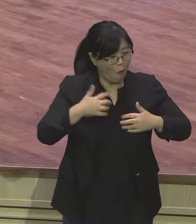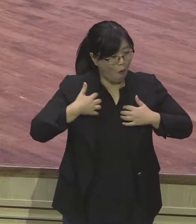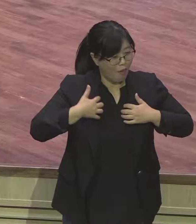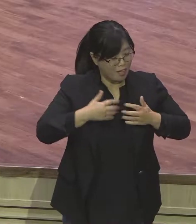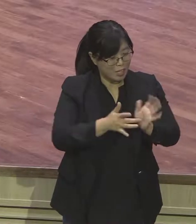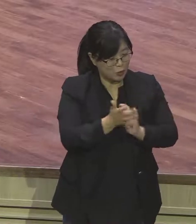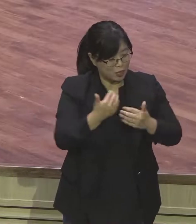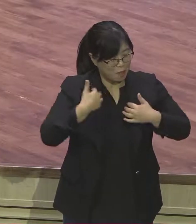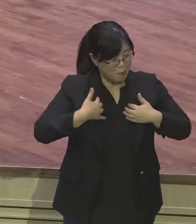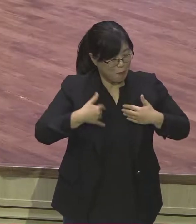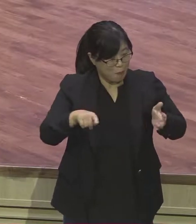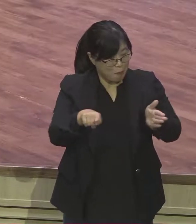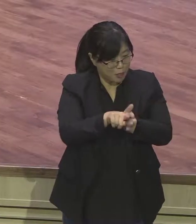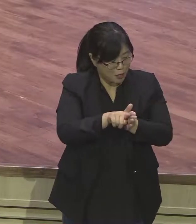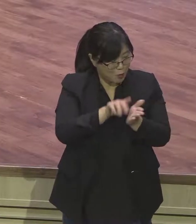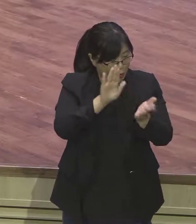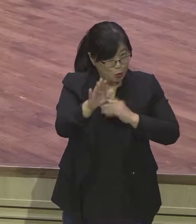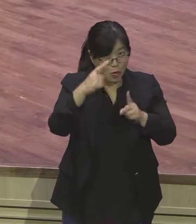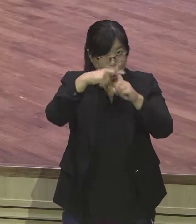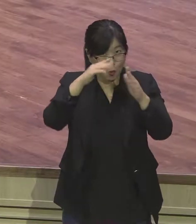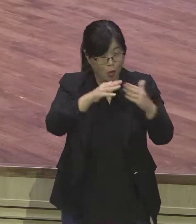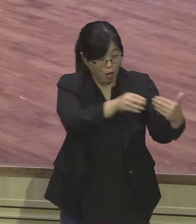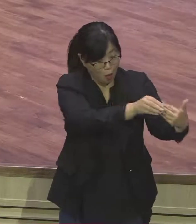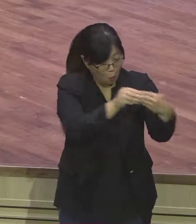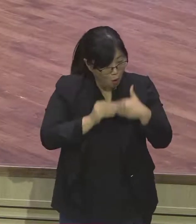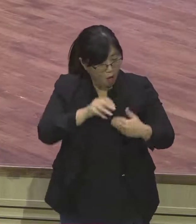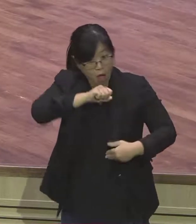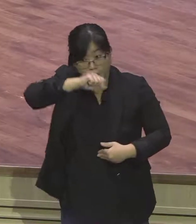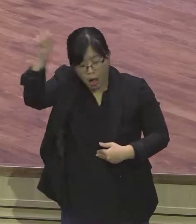등록시켜서 교회에 정착시켰다. 기적입니다. 기적.